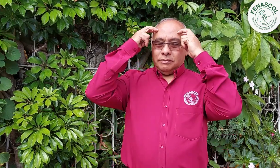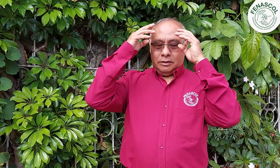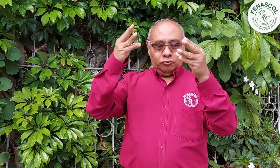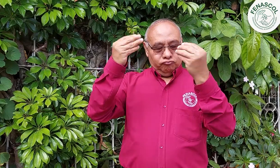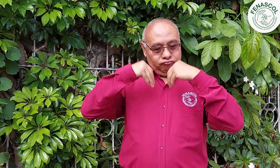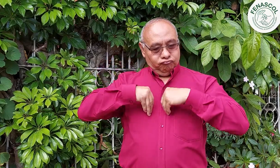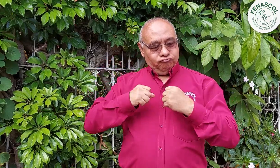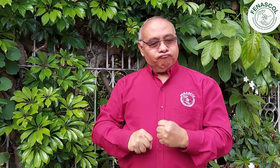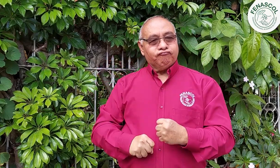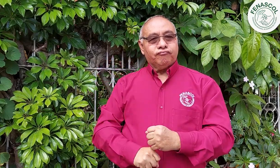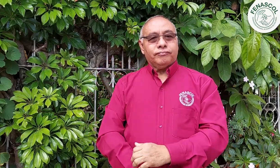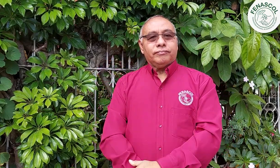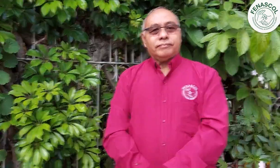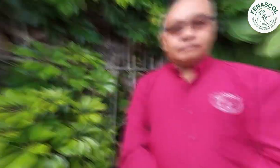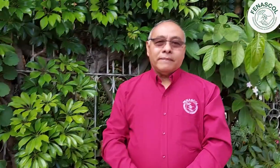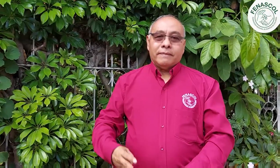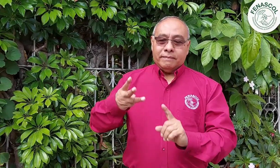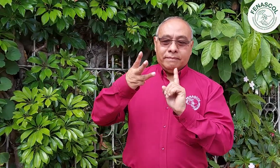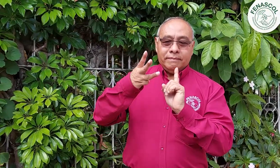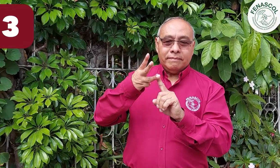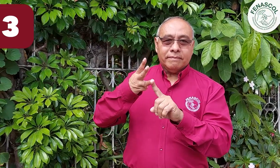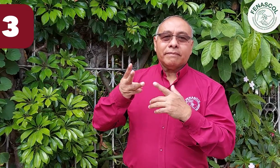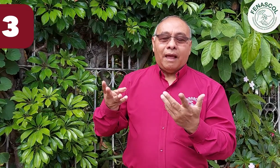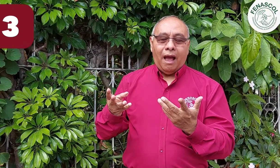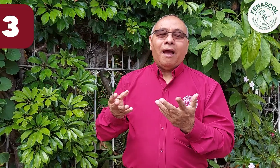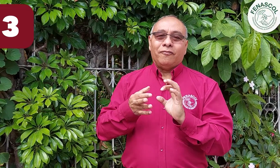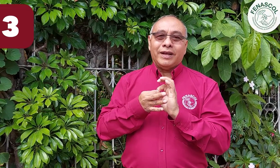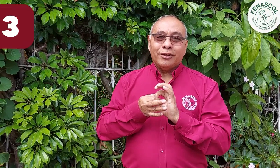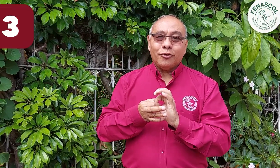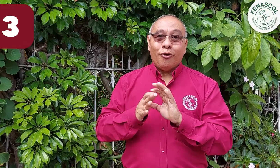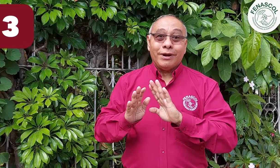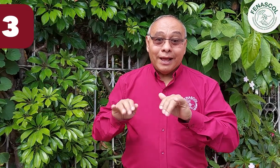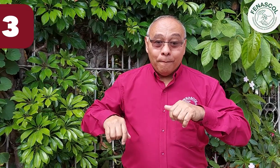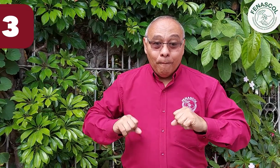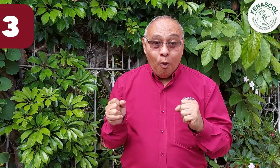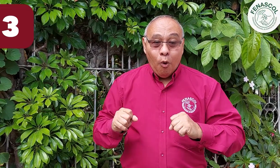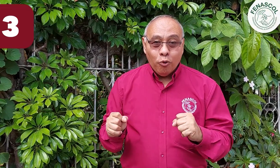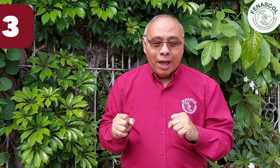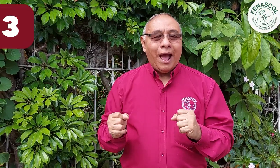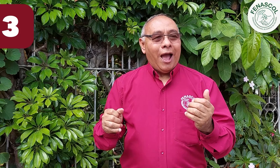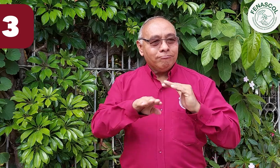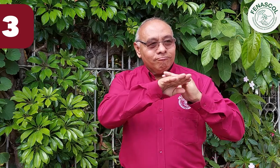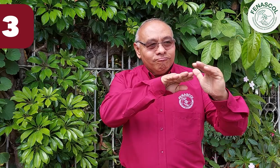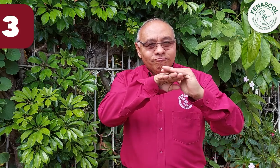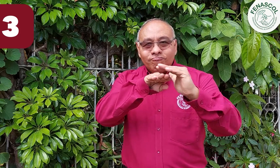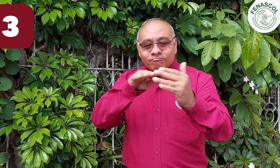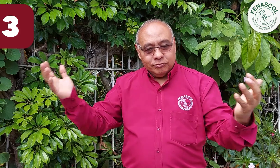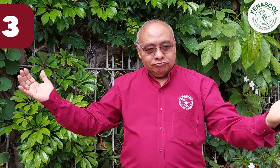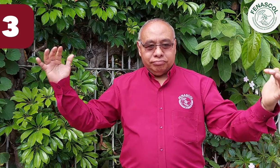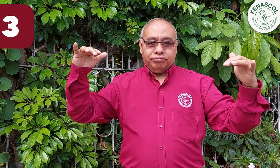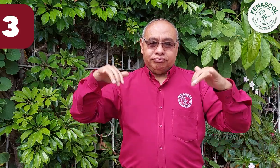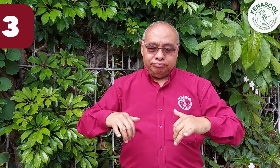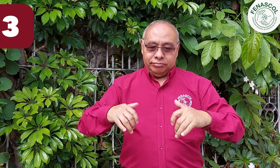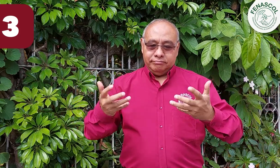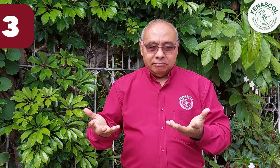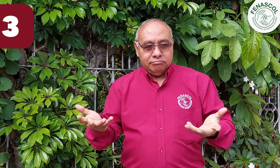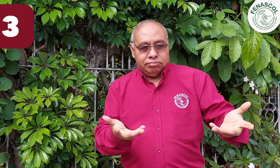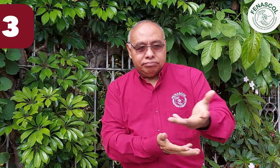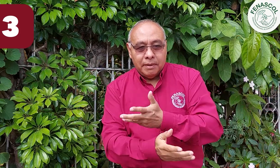país. Tercero, pero a su vez, realizará un evento presencial, formal de presentación y socialización de este producto que destaca la